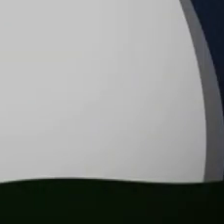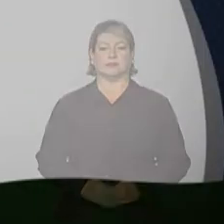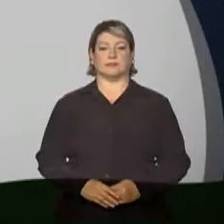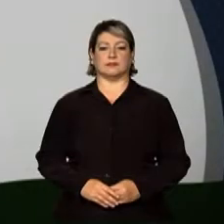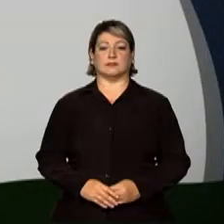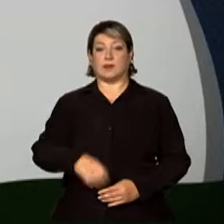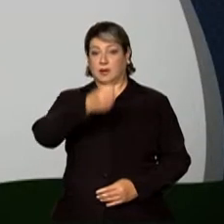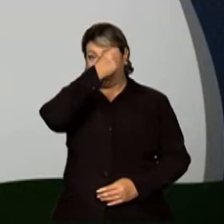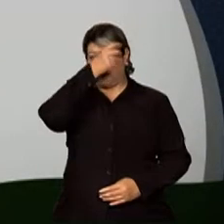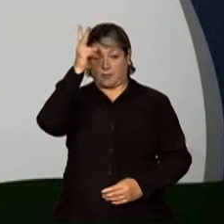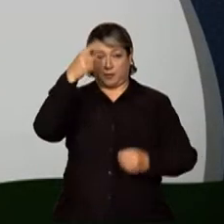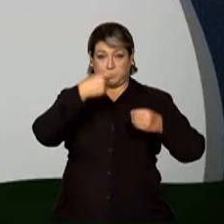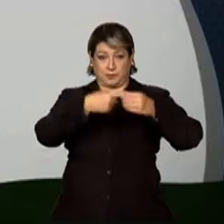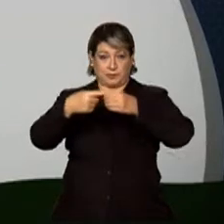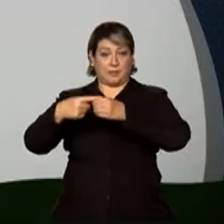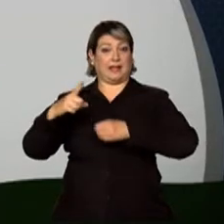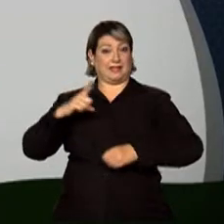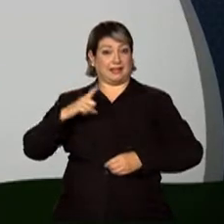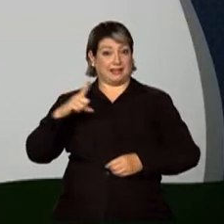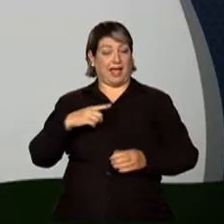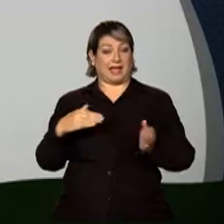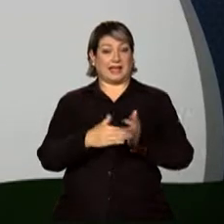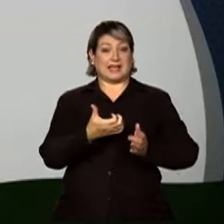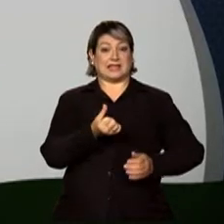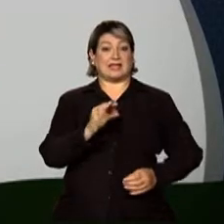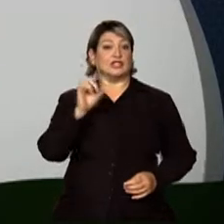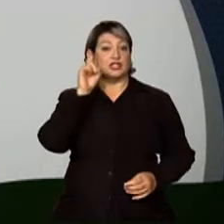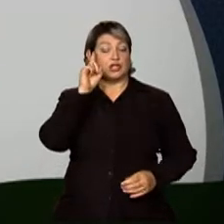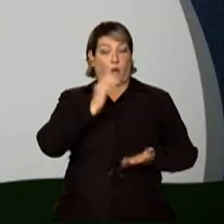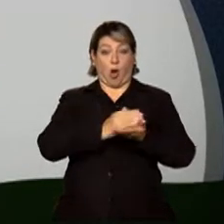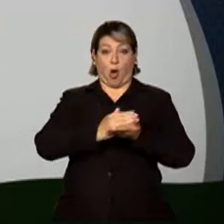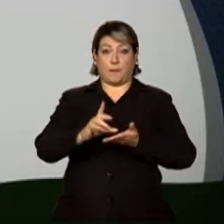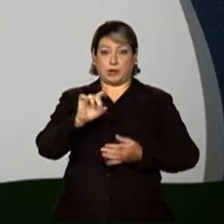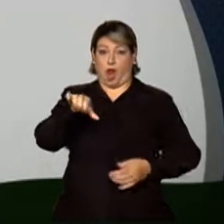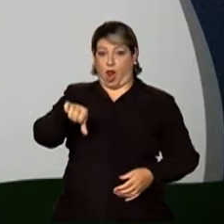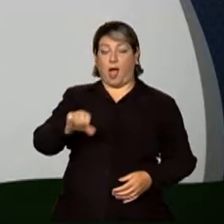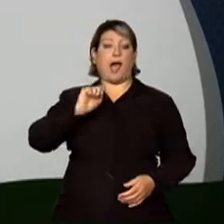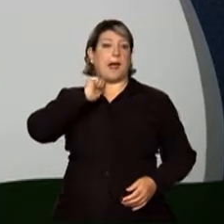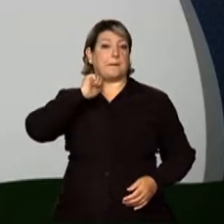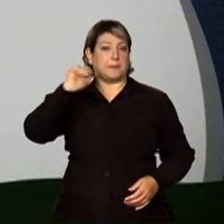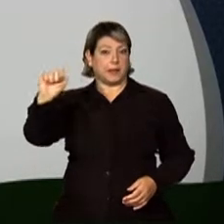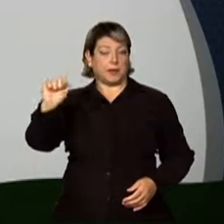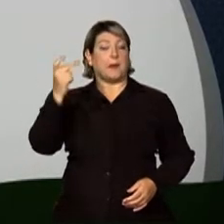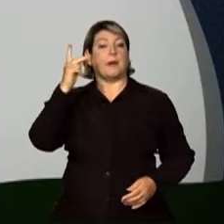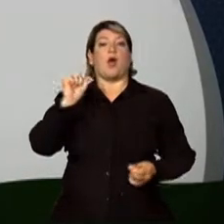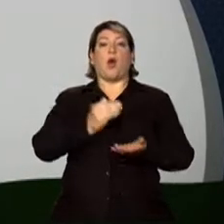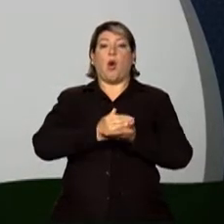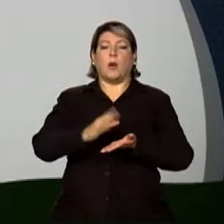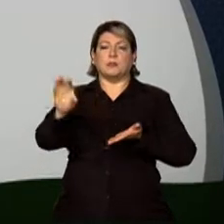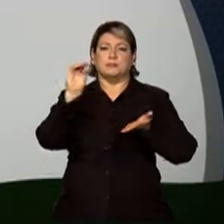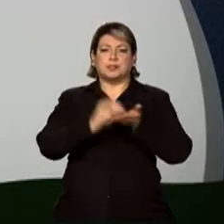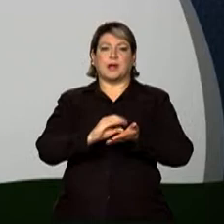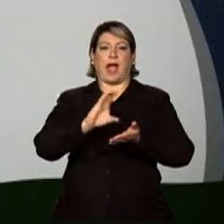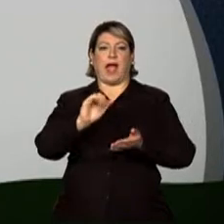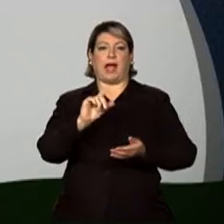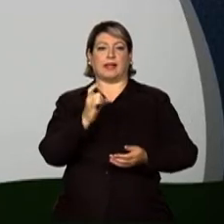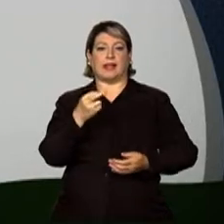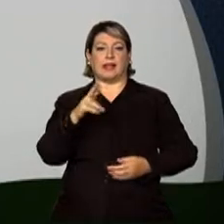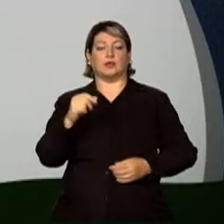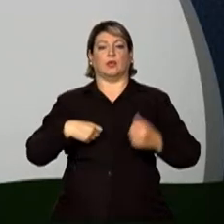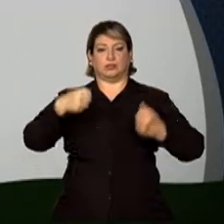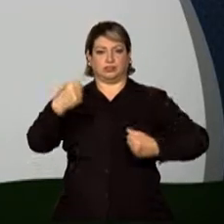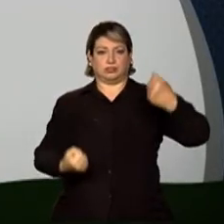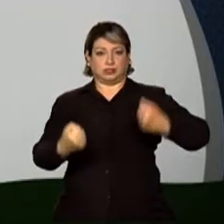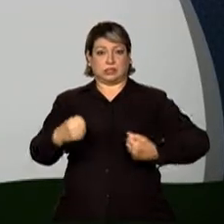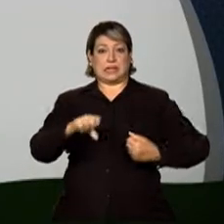Gestores municipais têm prazo de 60 dias, a contar de 9 de abril, para começar a cadastrar veículos e centrais